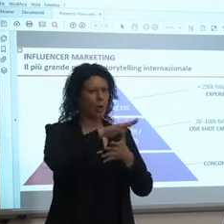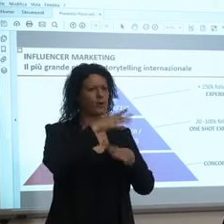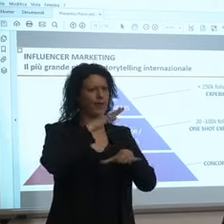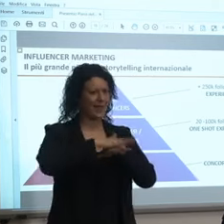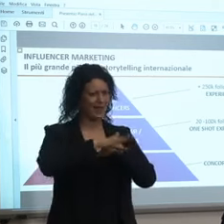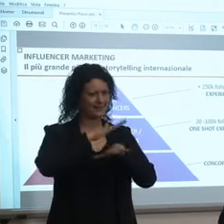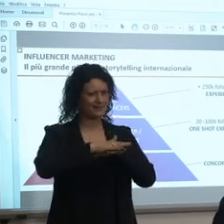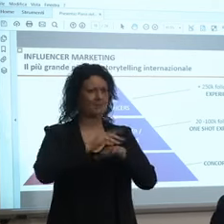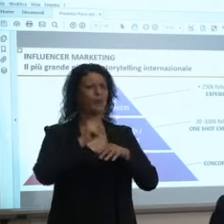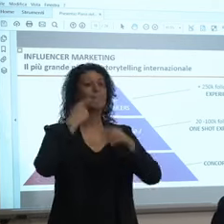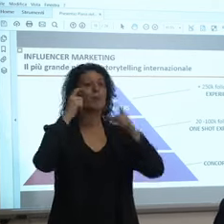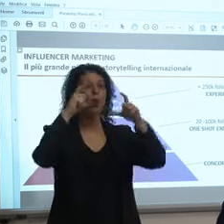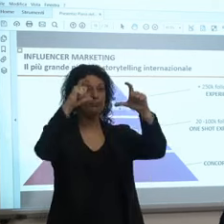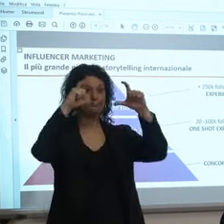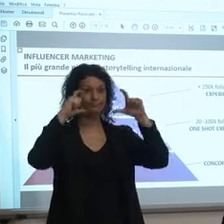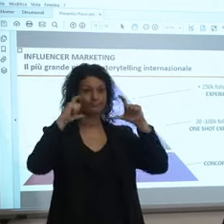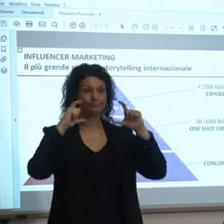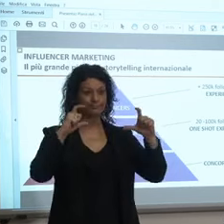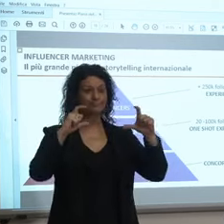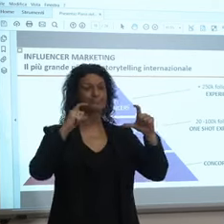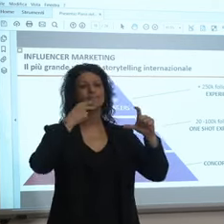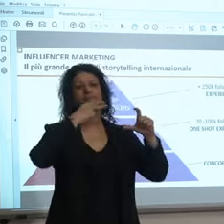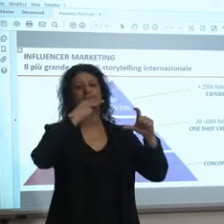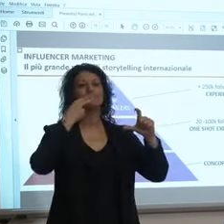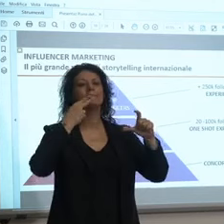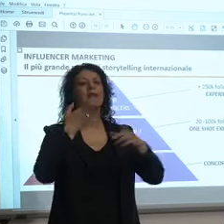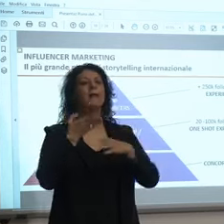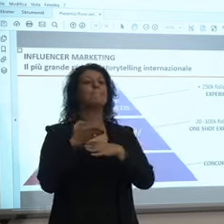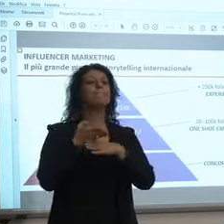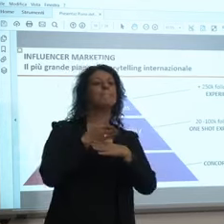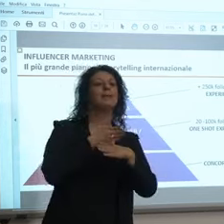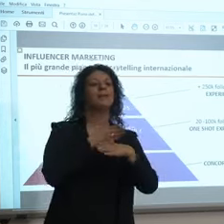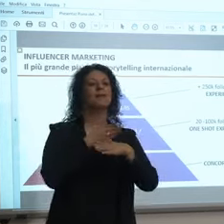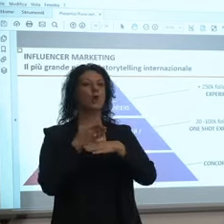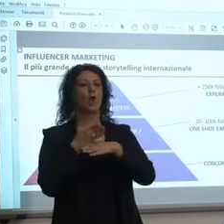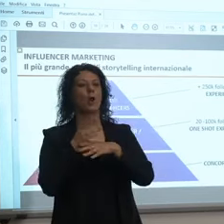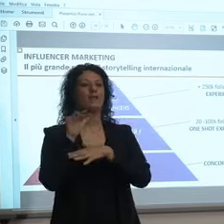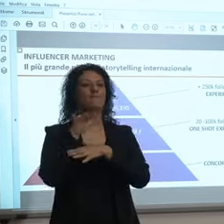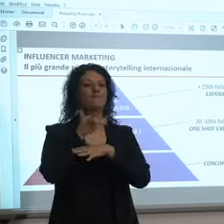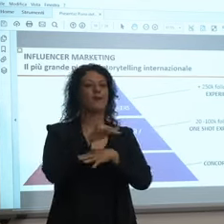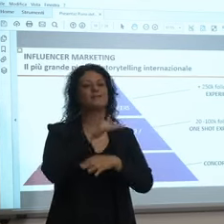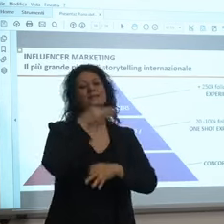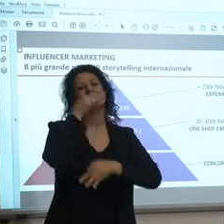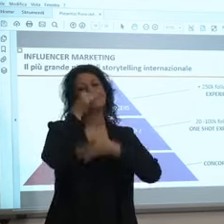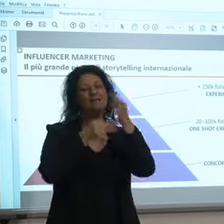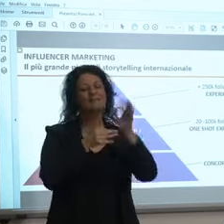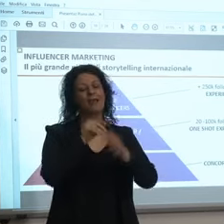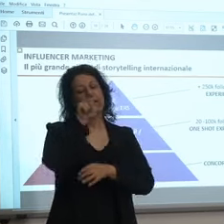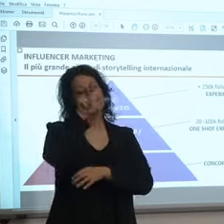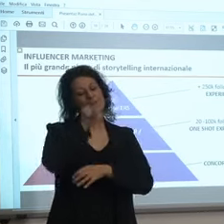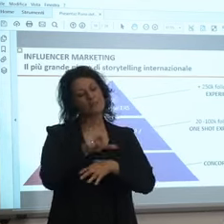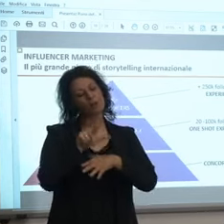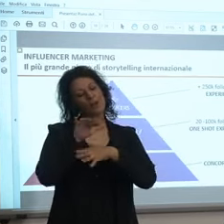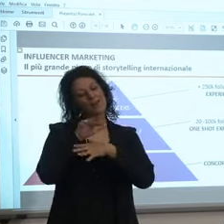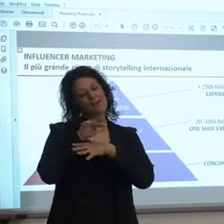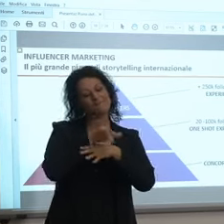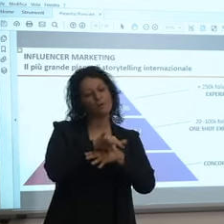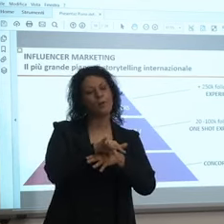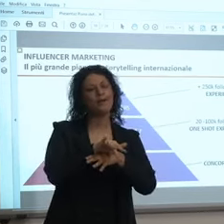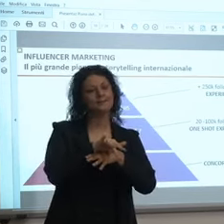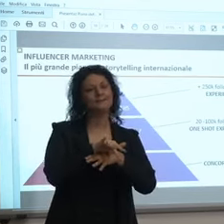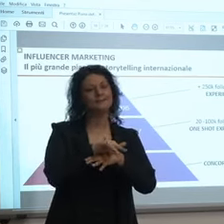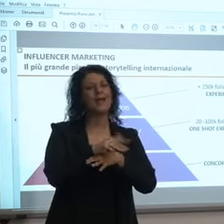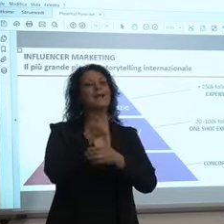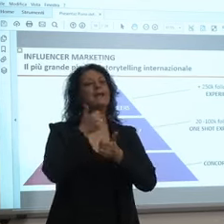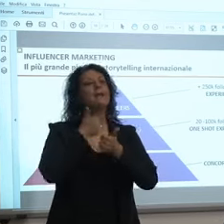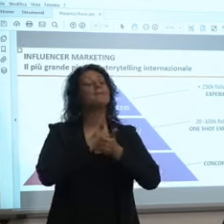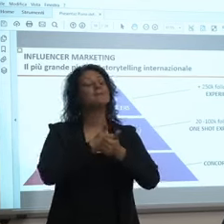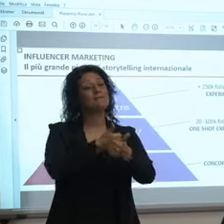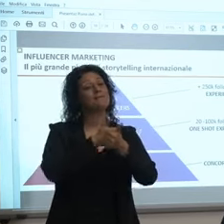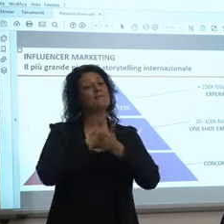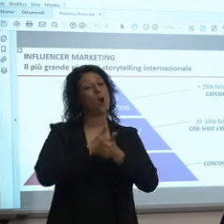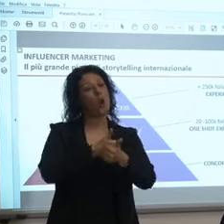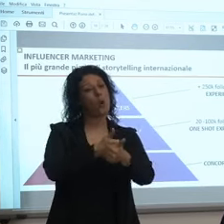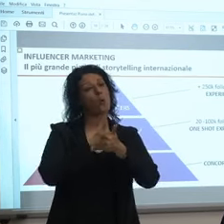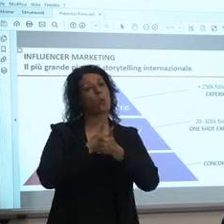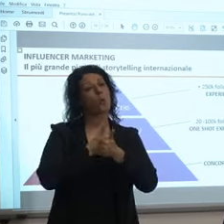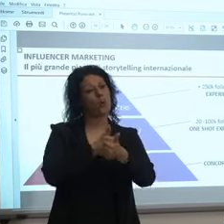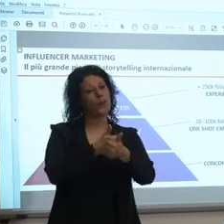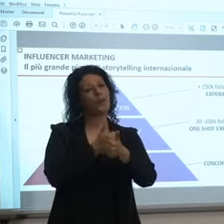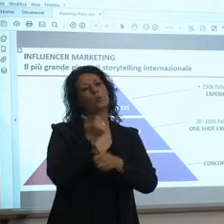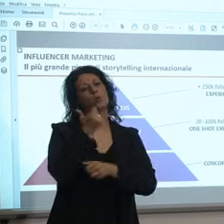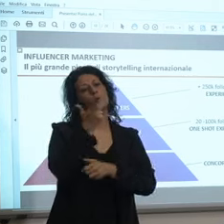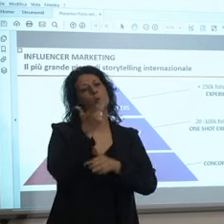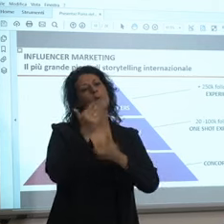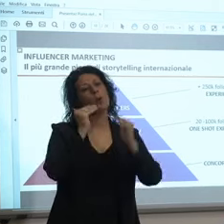middle influencer che sono gli influencer magari un po' più piccoli cioè che hanno meno follower meno gente che li segue però sono